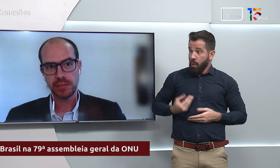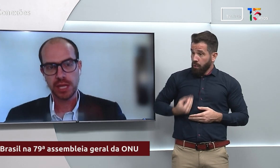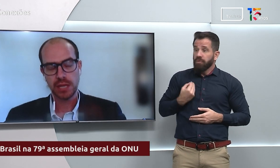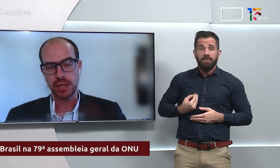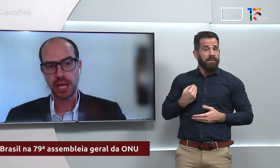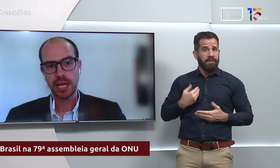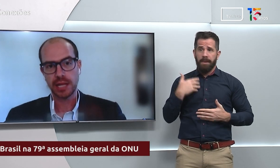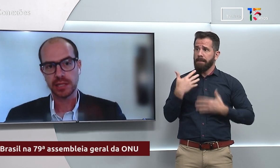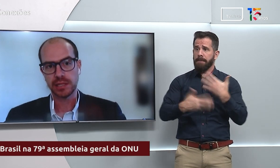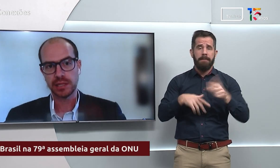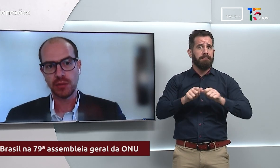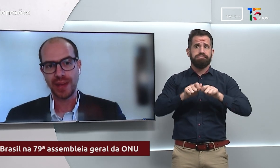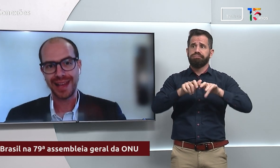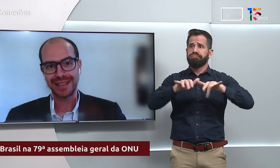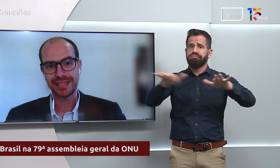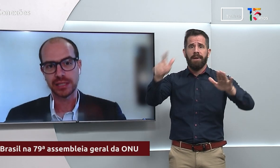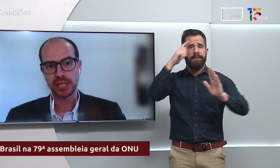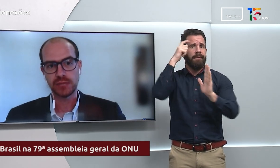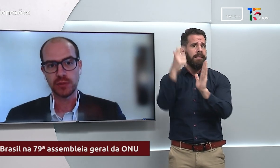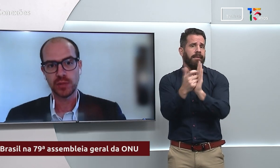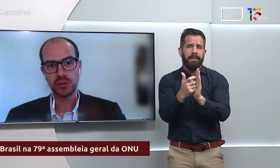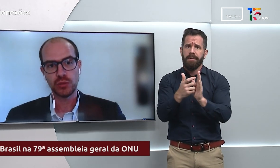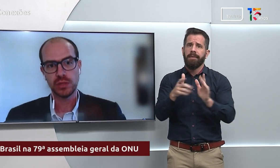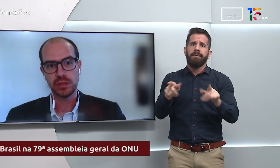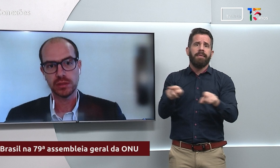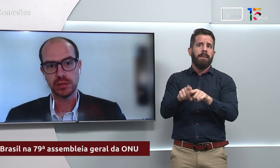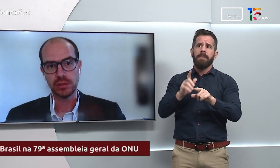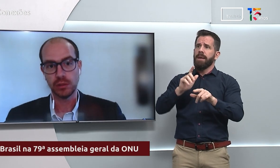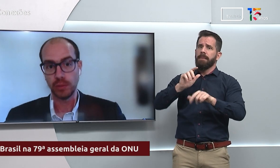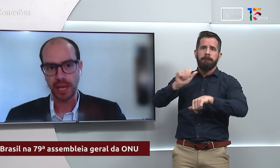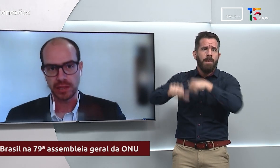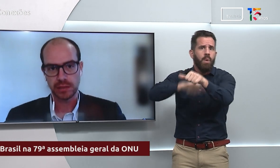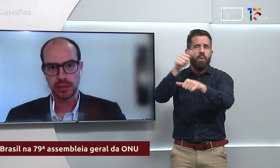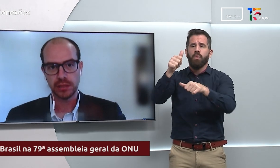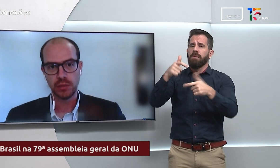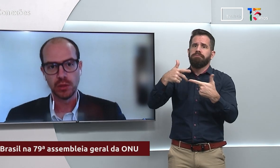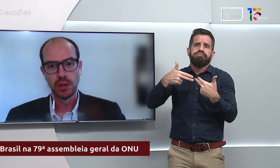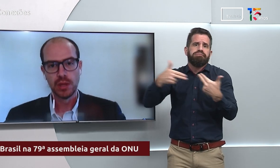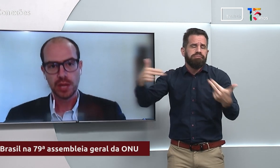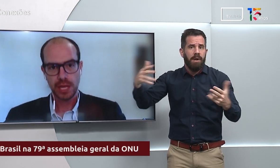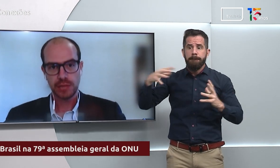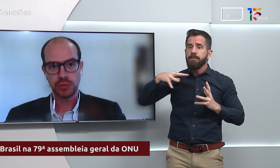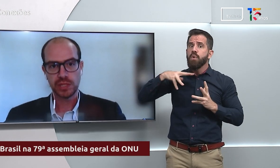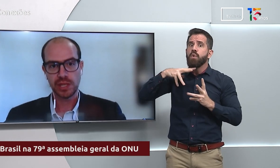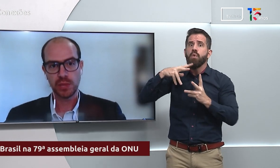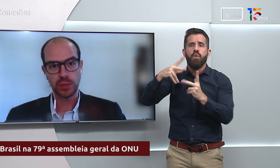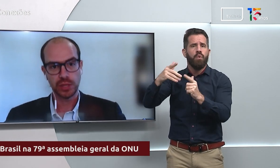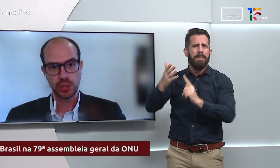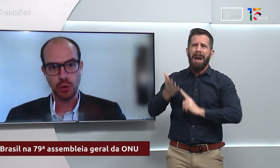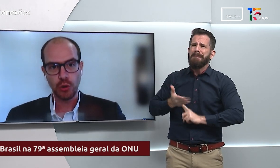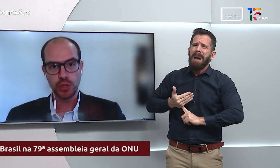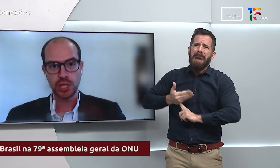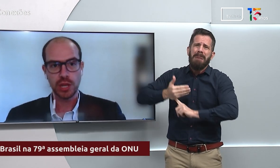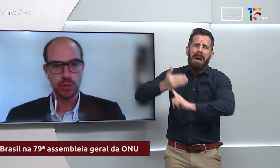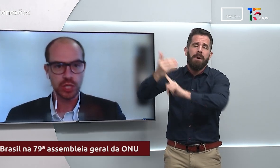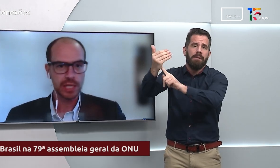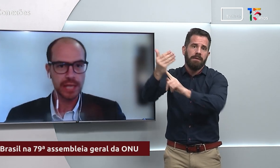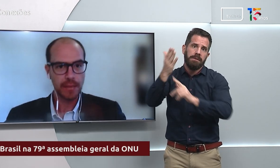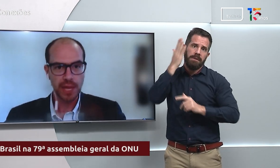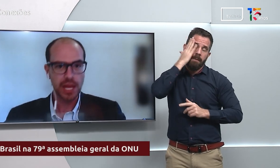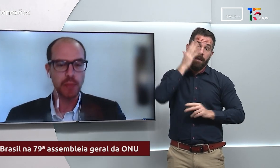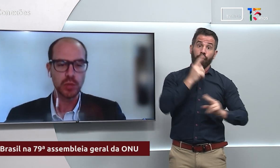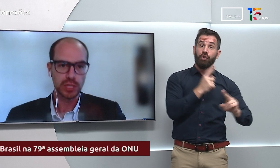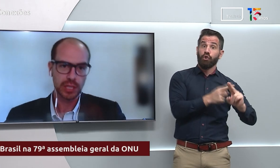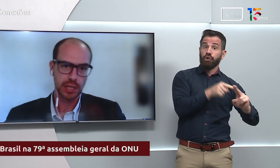mas também naquelas que são as transformações globais. Então, esse é um sistema importante. Hoje é o X,